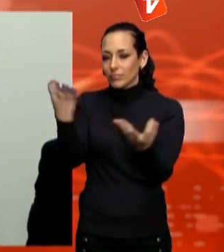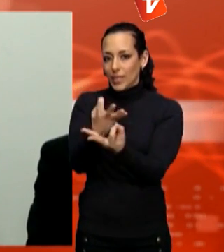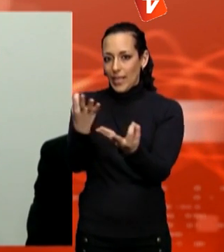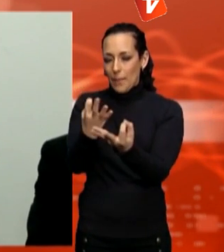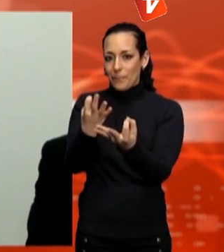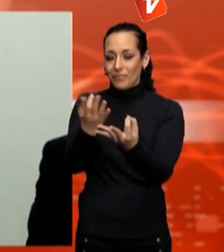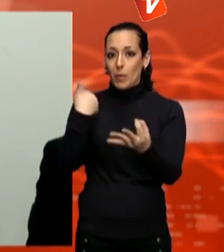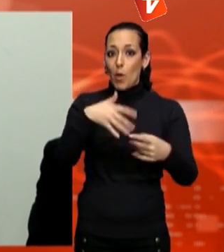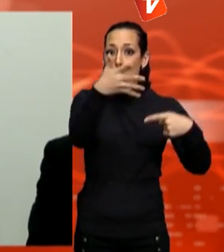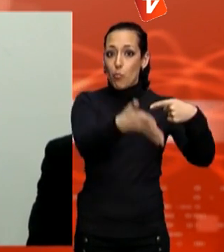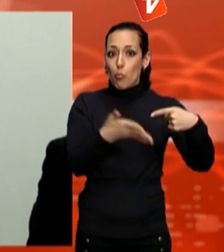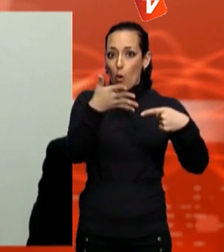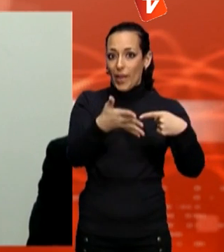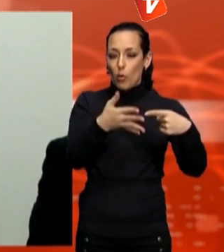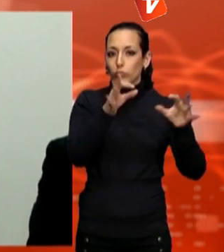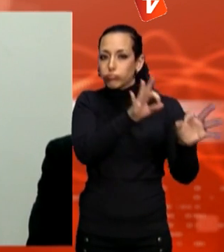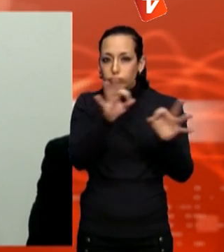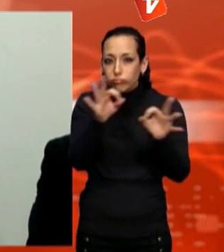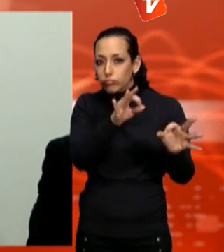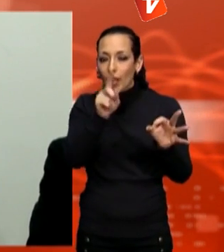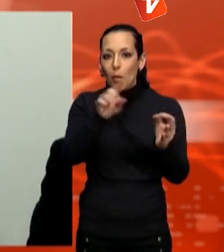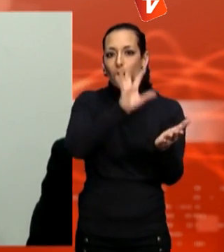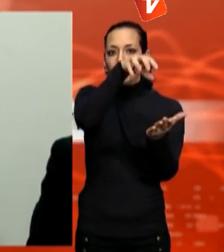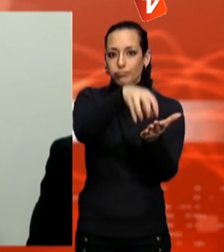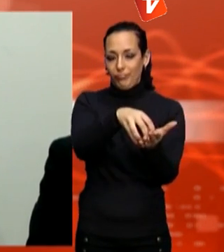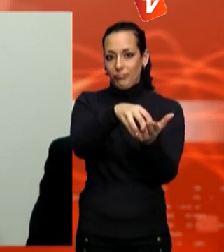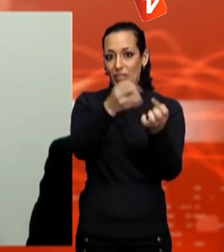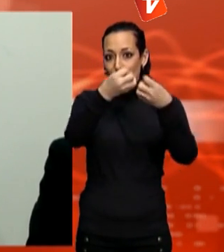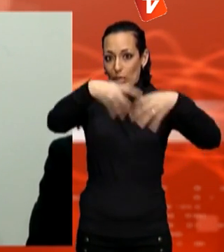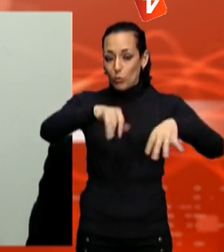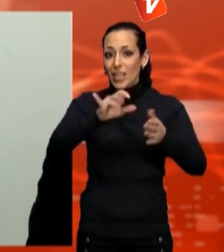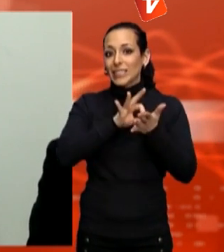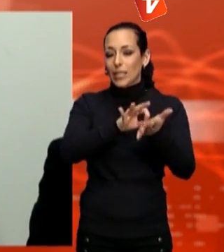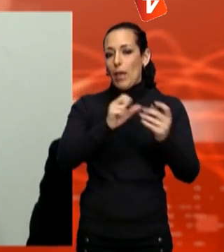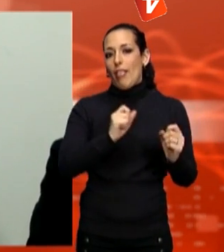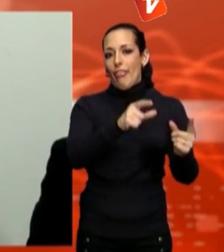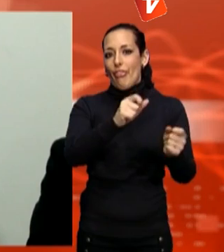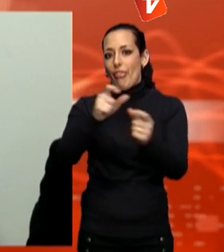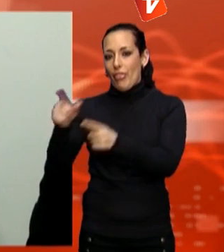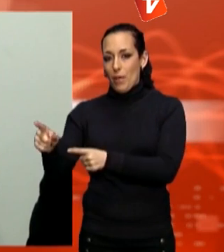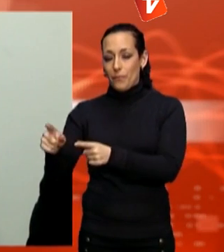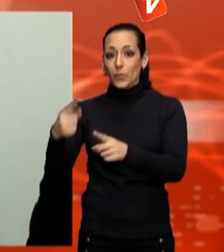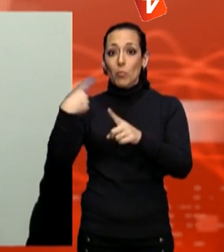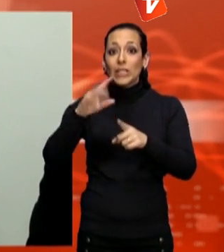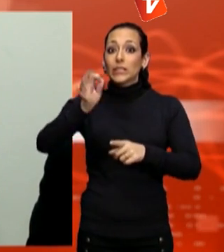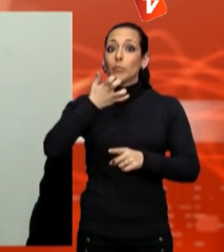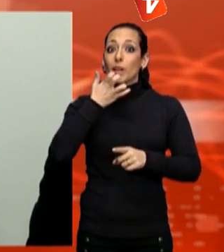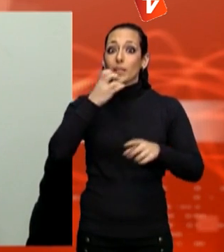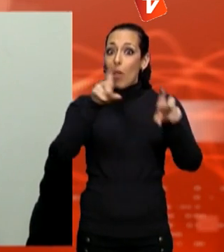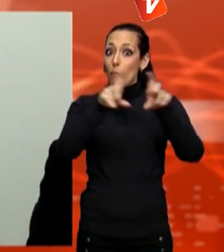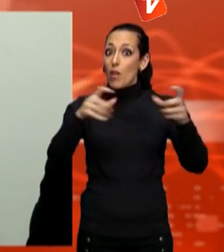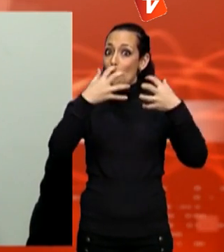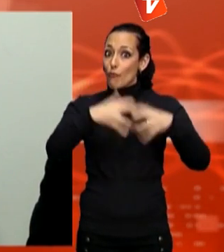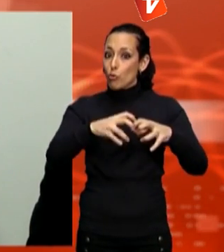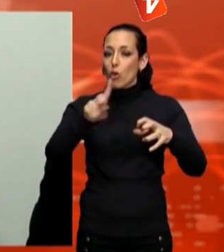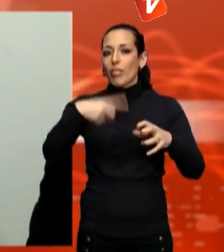dotar-los d'infraestructures i de serveis, perquè és evident que perquè la ciutat funcioni, perquè les empreses funcionin, la ciutat ha de funcionar i